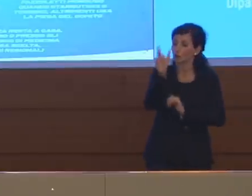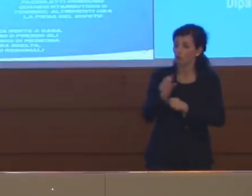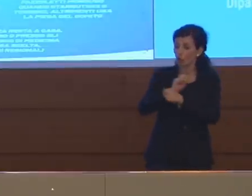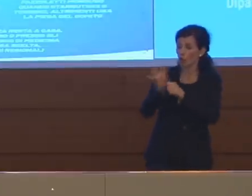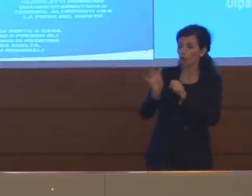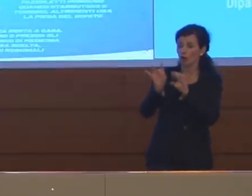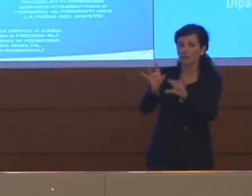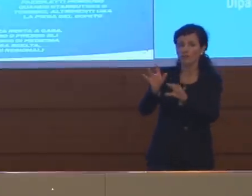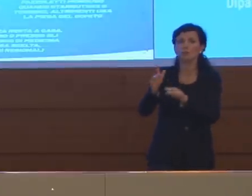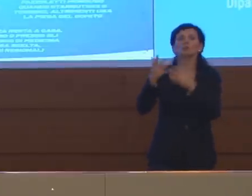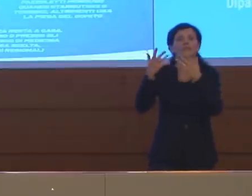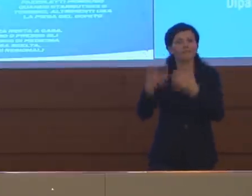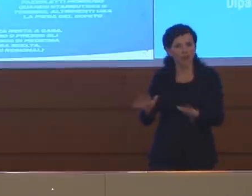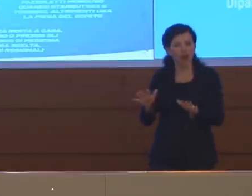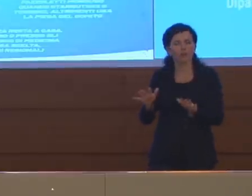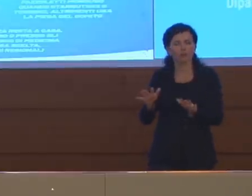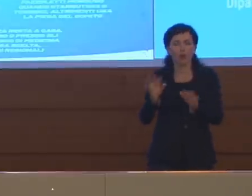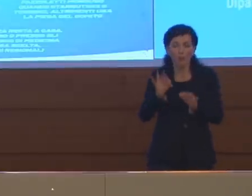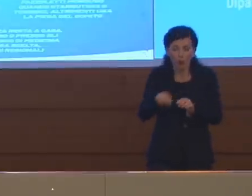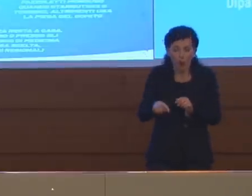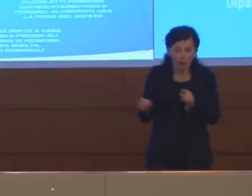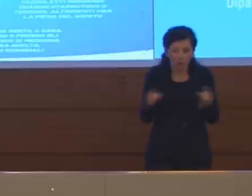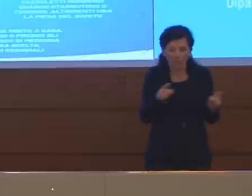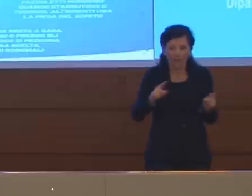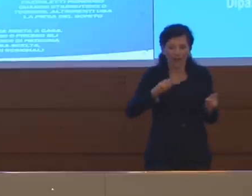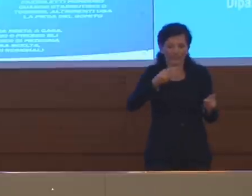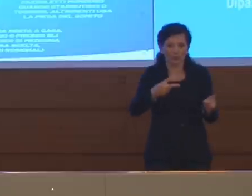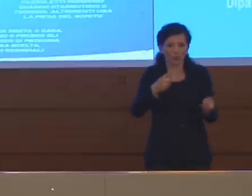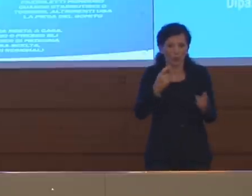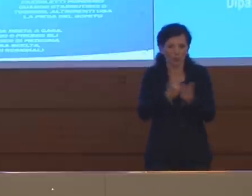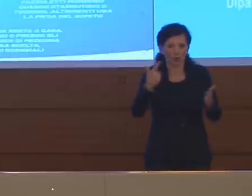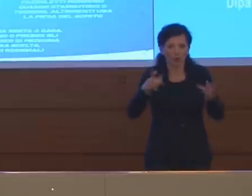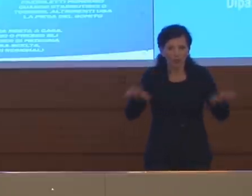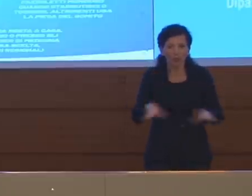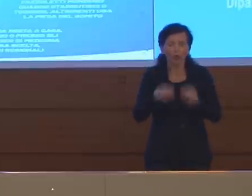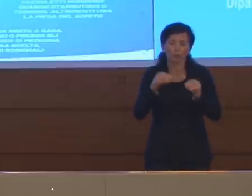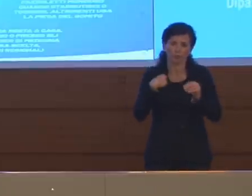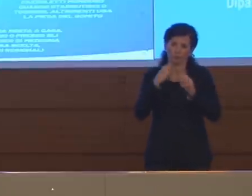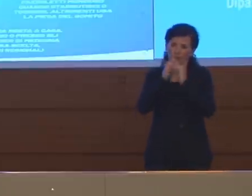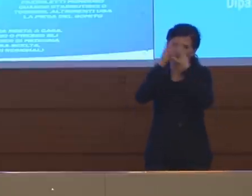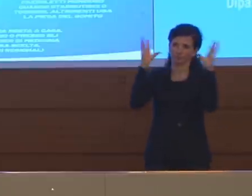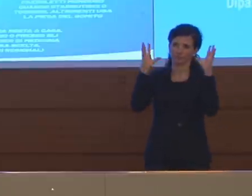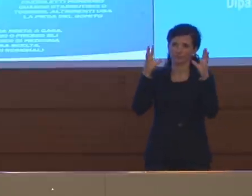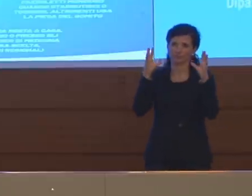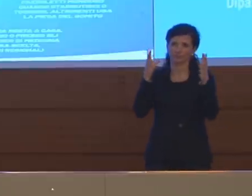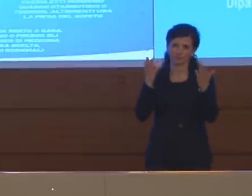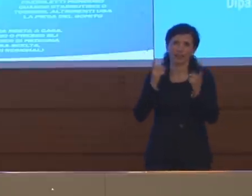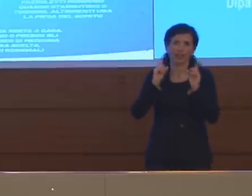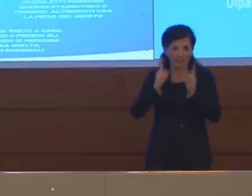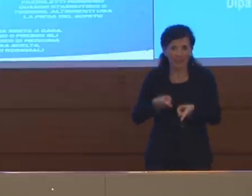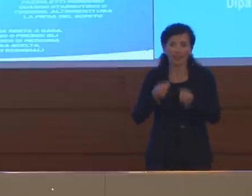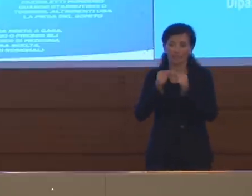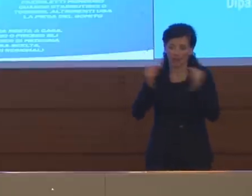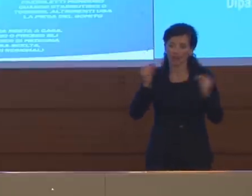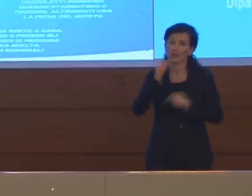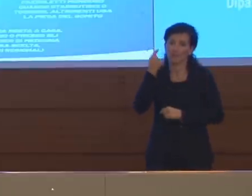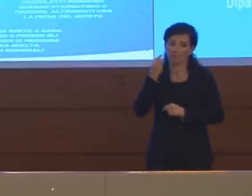in vista della fase 2 dove dovrà essere immagino insomma importante fare più tamponi.